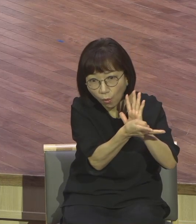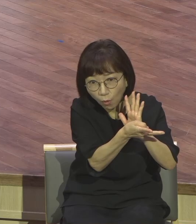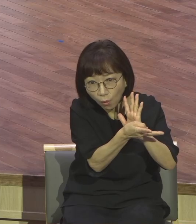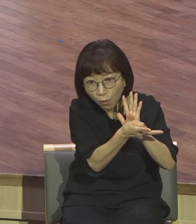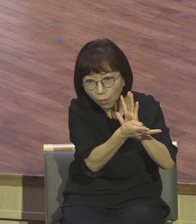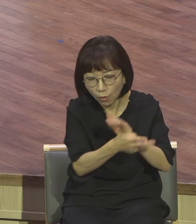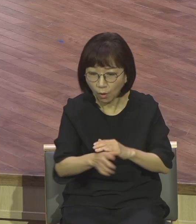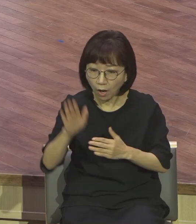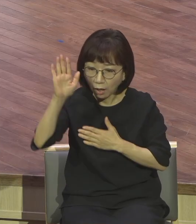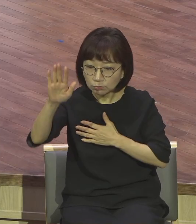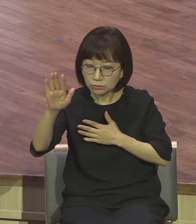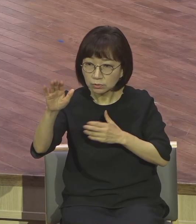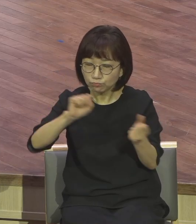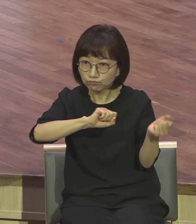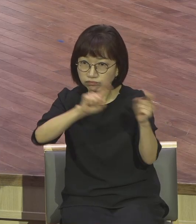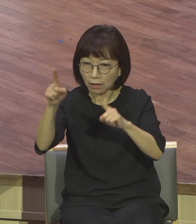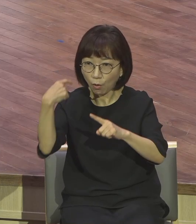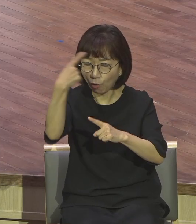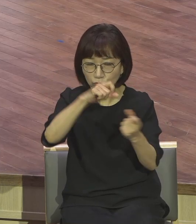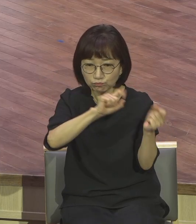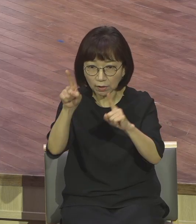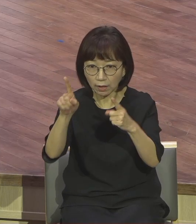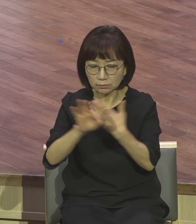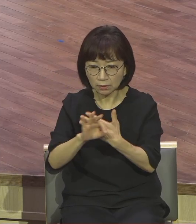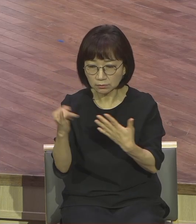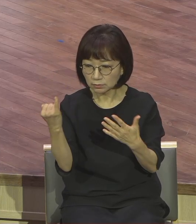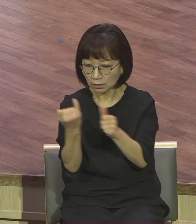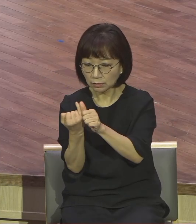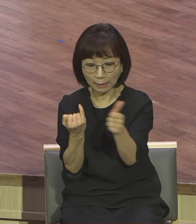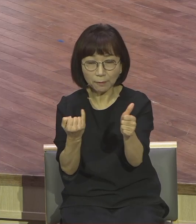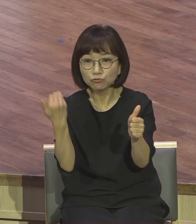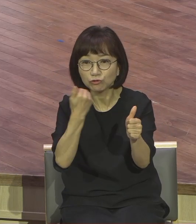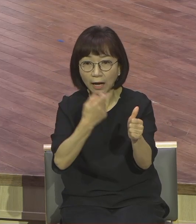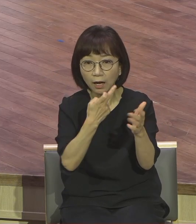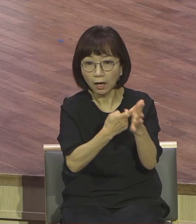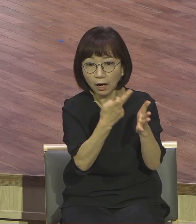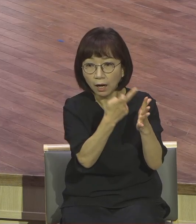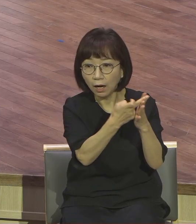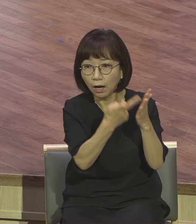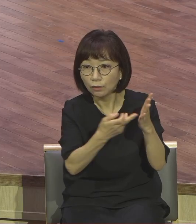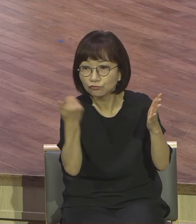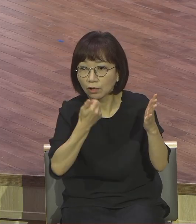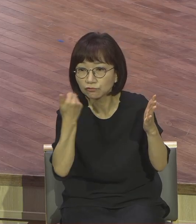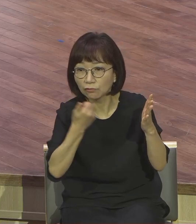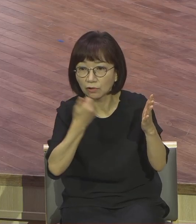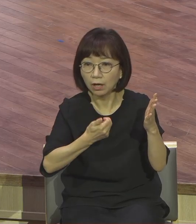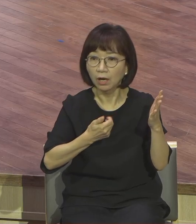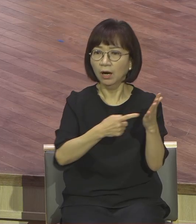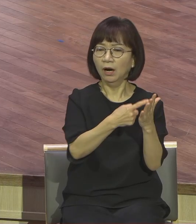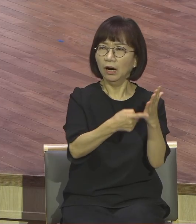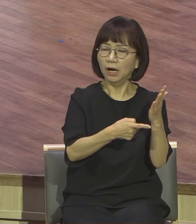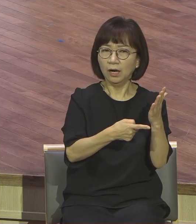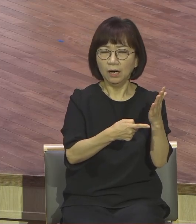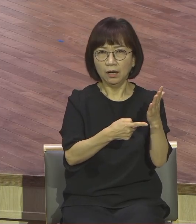한다 이 말입니다. 사람 이 사람들의 주장을 그래서 부활이 없어야 그건 말도 안 소리다. 말이 안 되지 않냐.